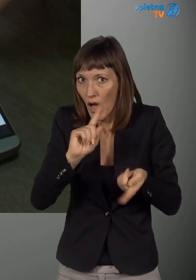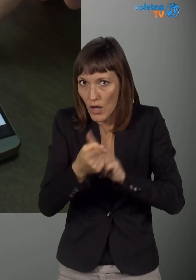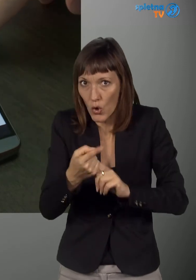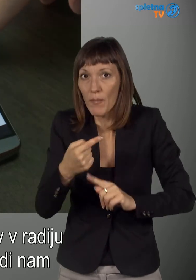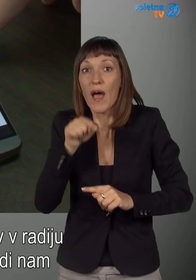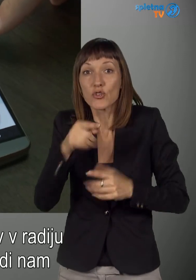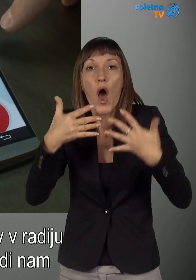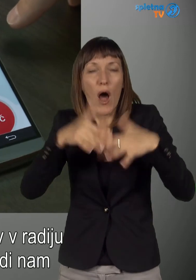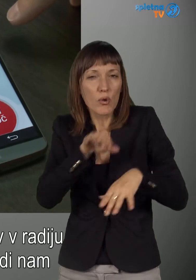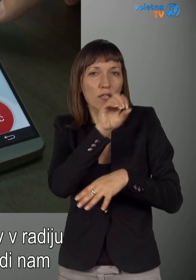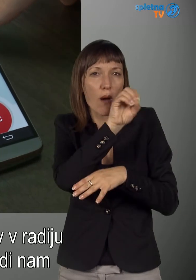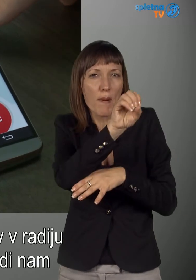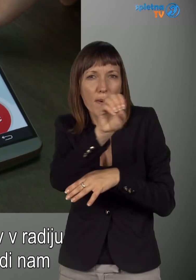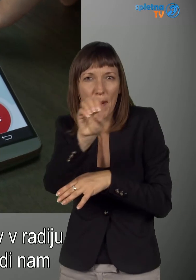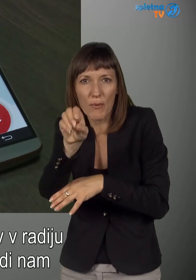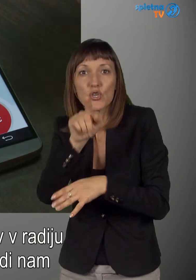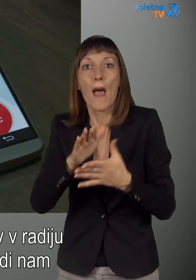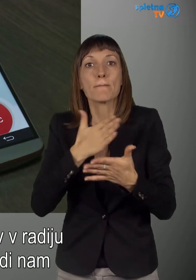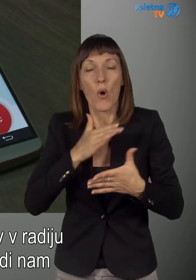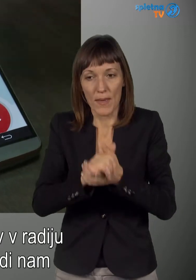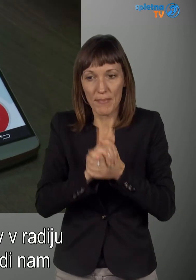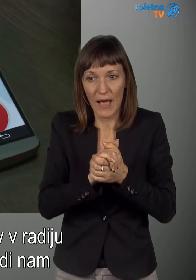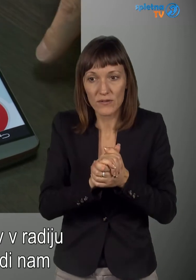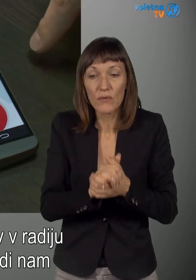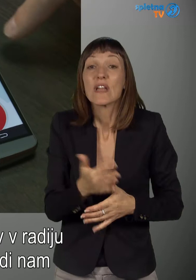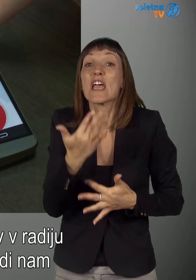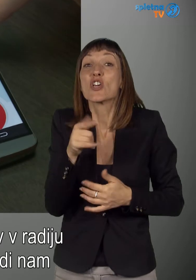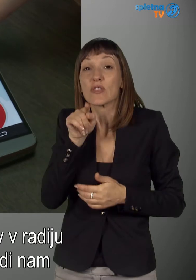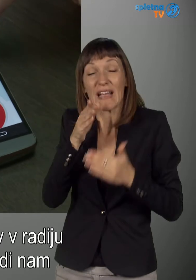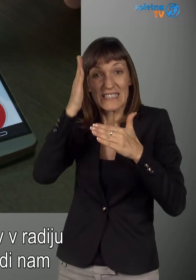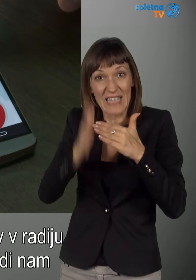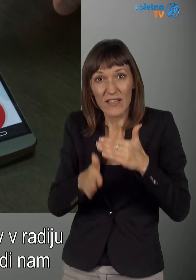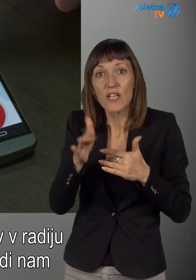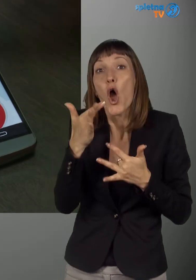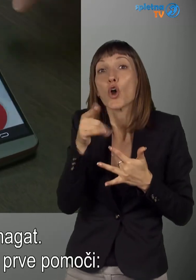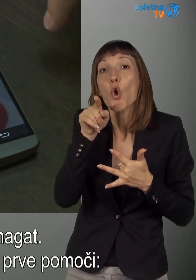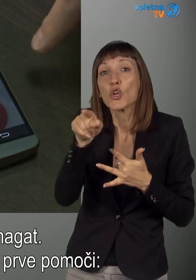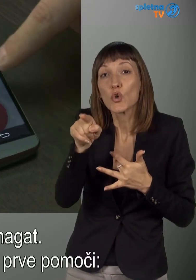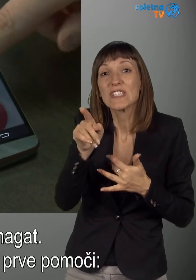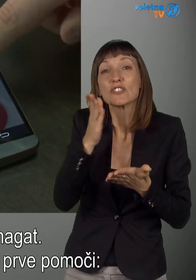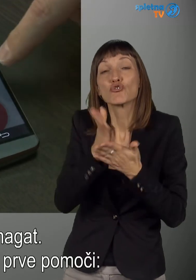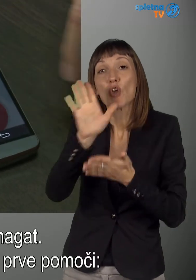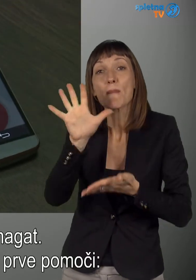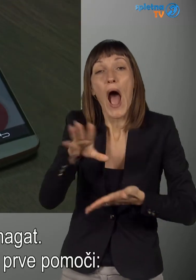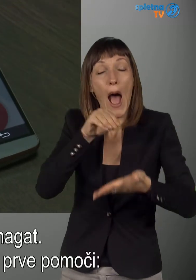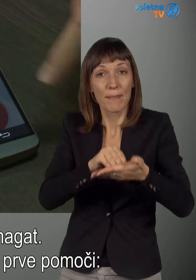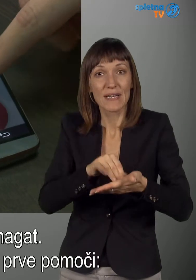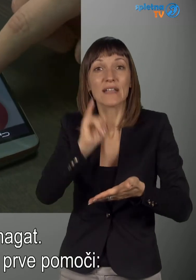In koliko je iHELP uporabnikov v radiju 500 metrov? Koliko nam ljudi lahko zdaj pride pomagati?